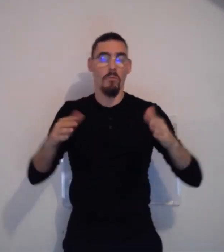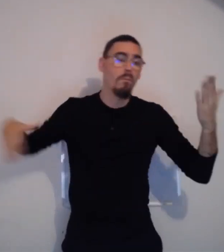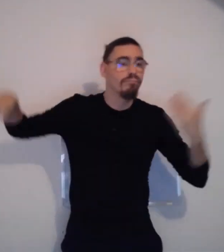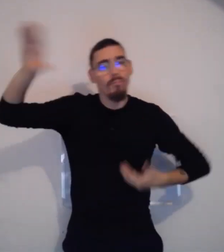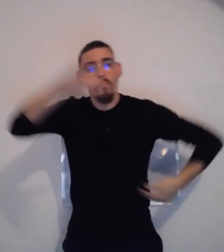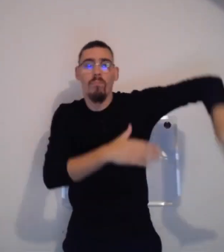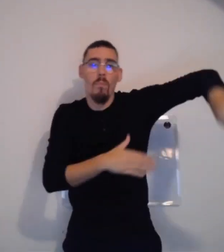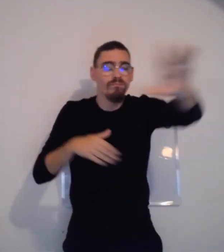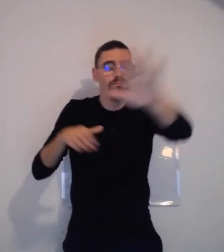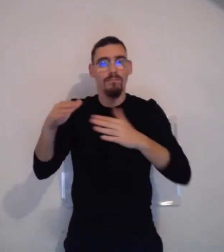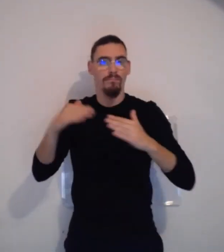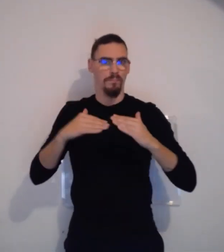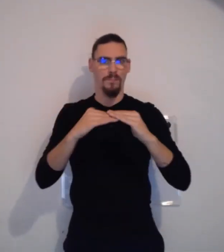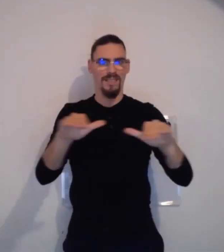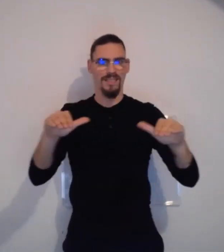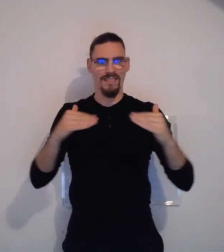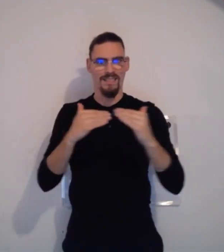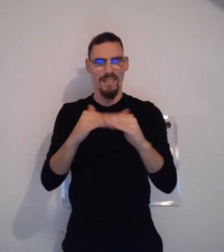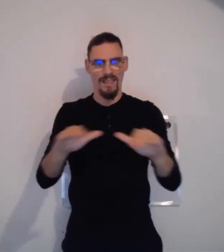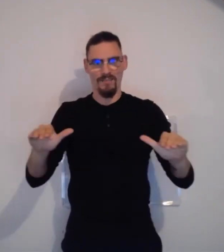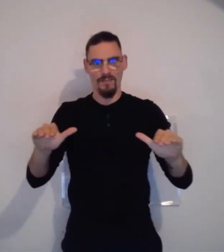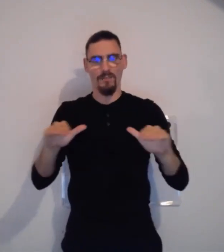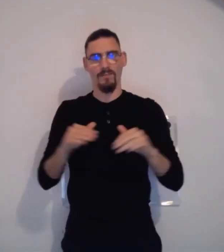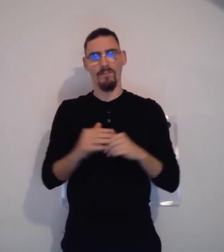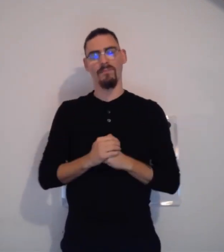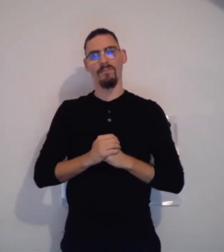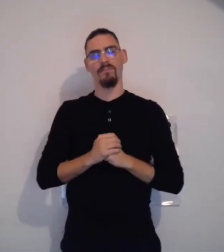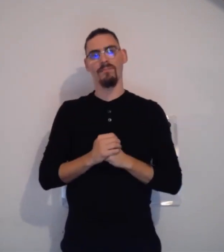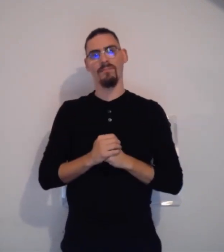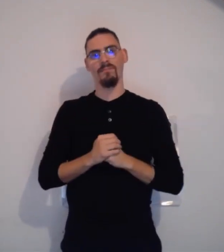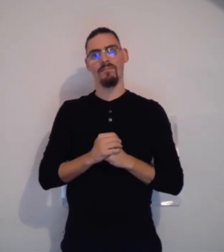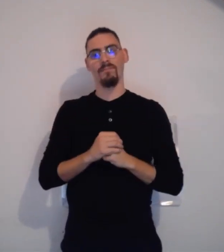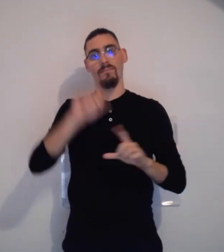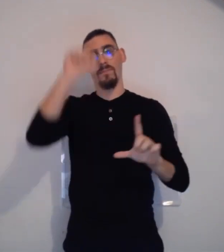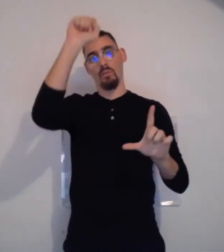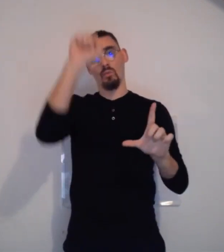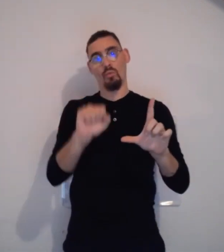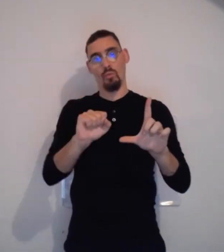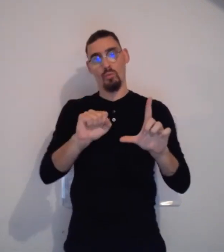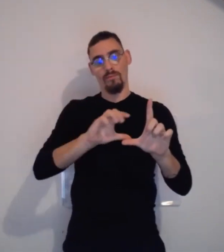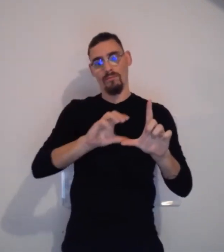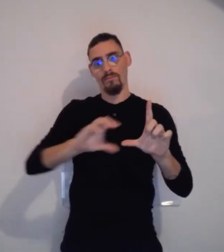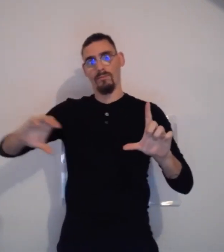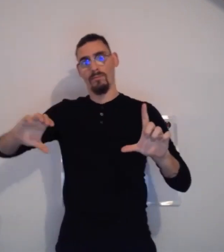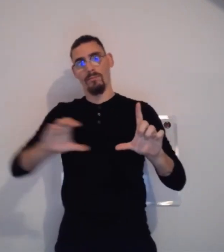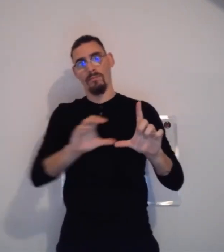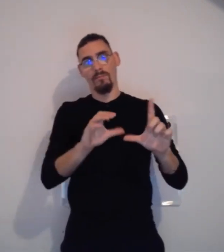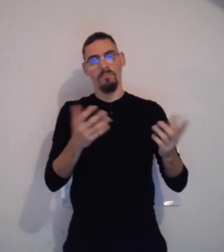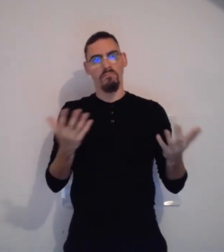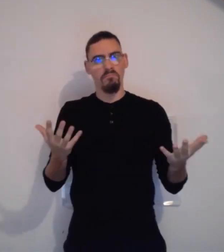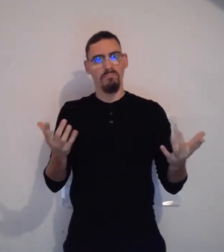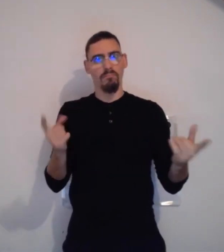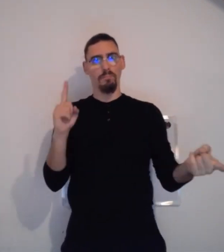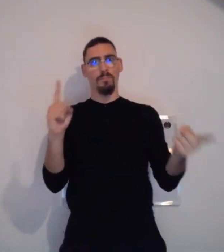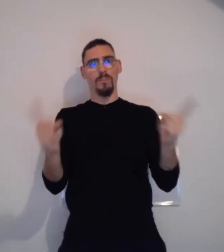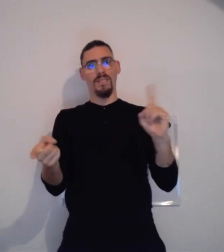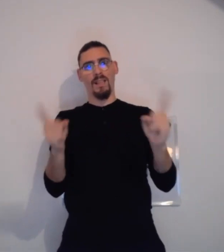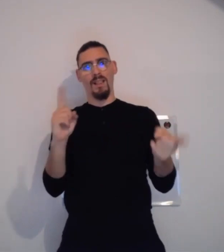en disant piscine comme ceci. Voilà, on ne fait pas de grands brassages avec les doigts, on fait juste ce signe.